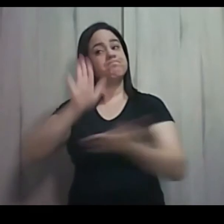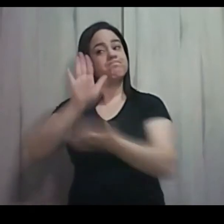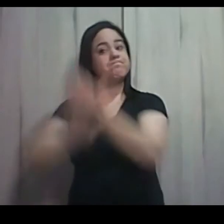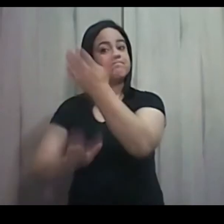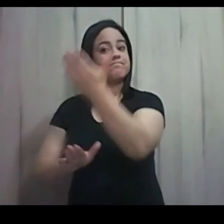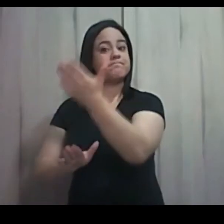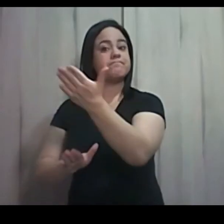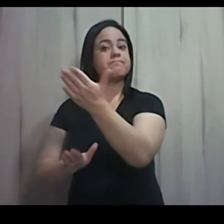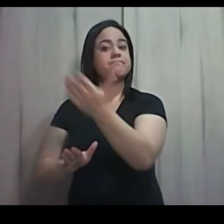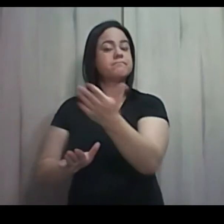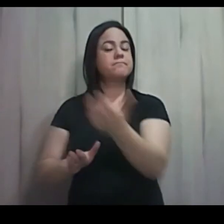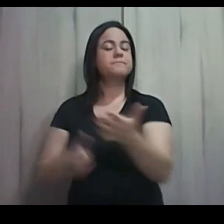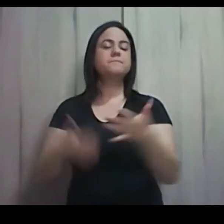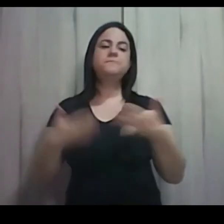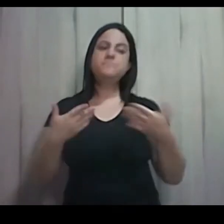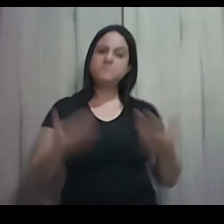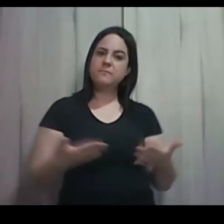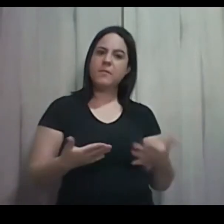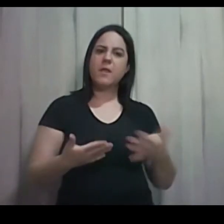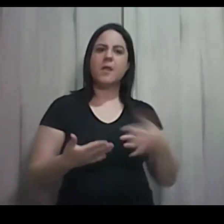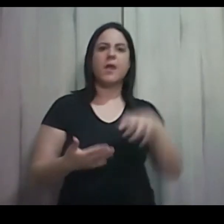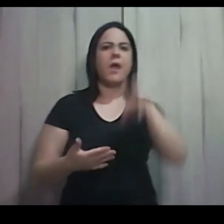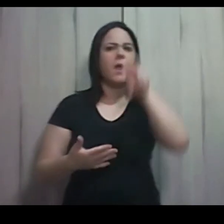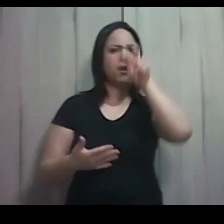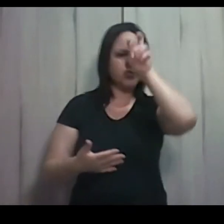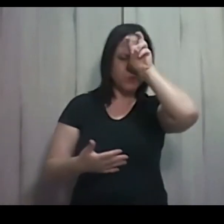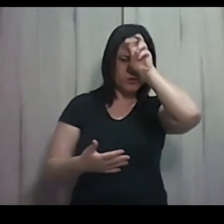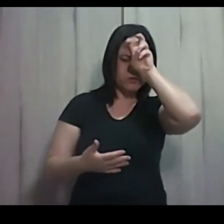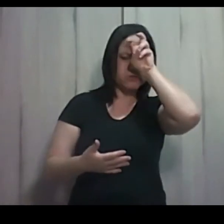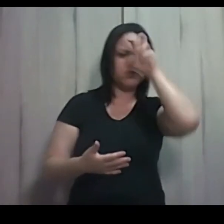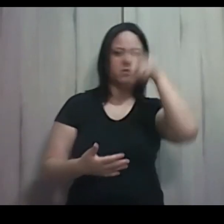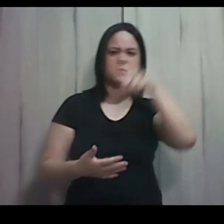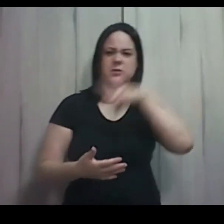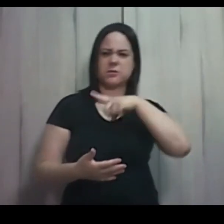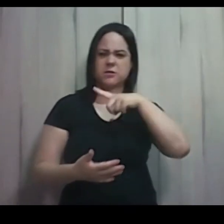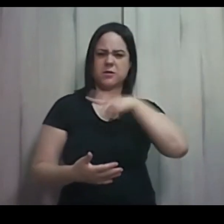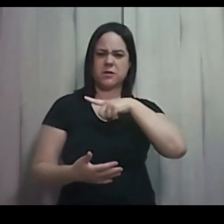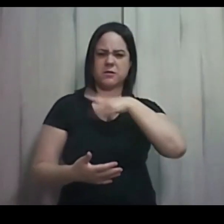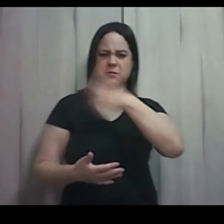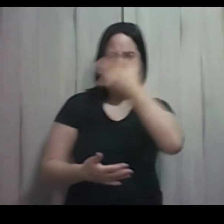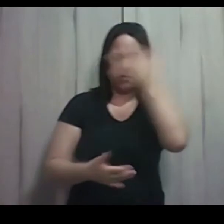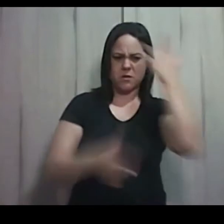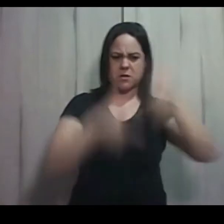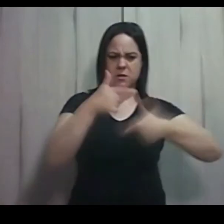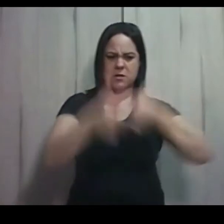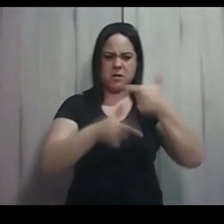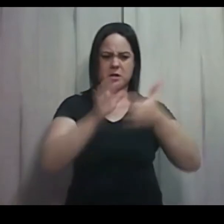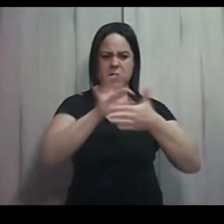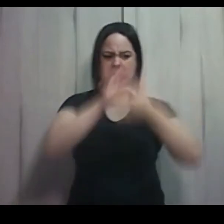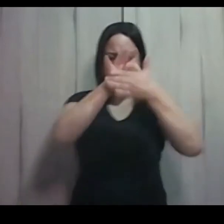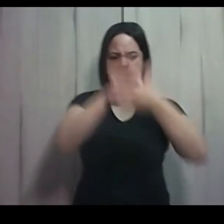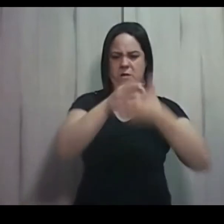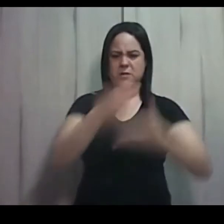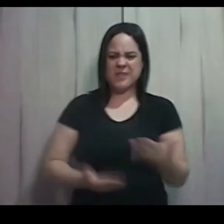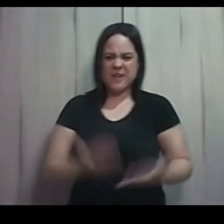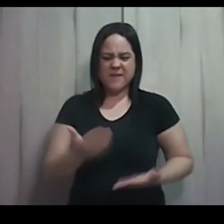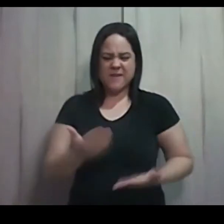egípcios colocaram sobre eles mestres de obras para os afligirem com suas cargas. E os israelitas